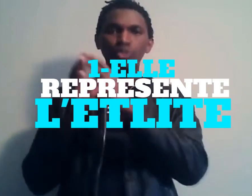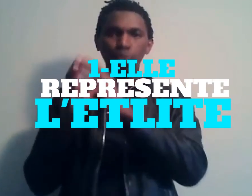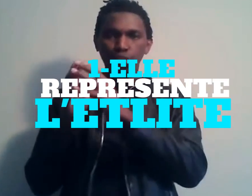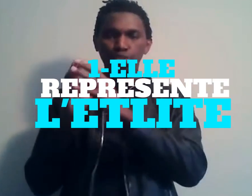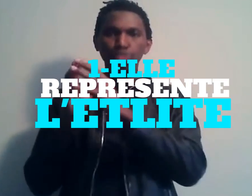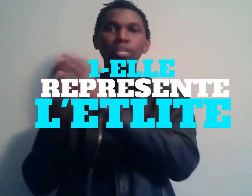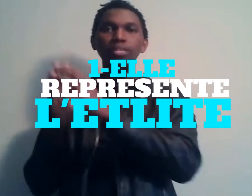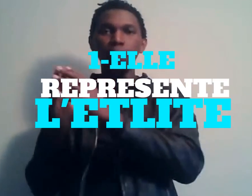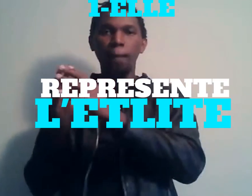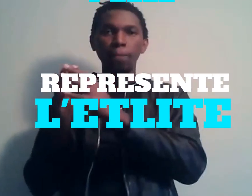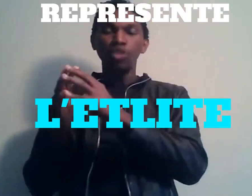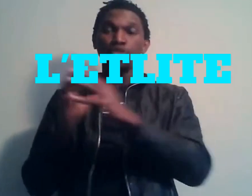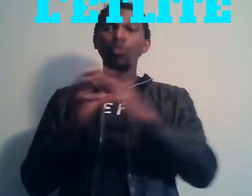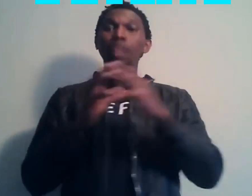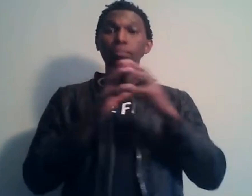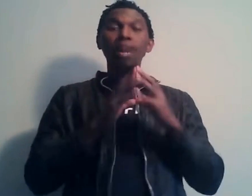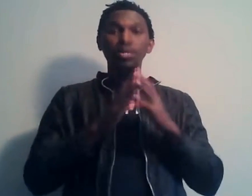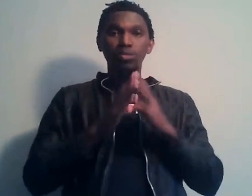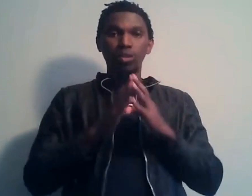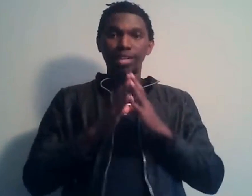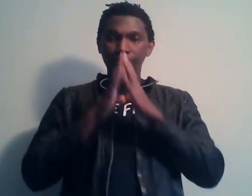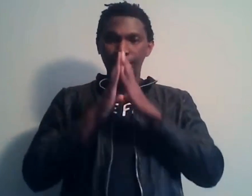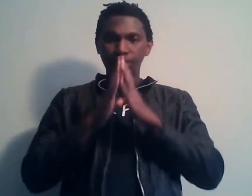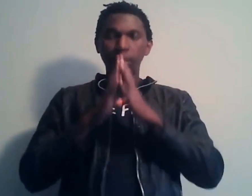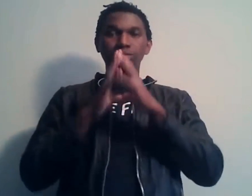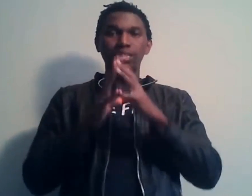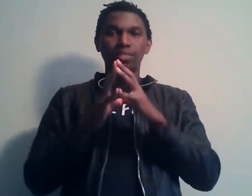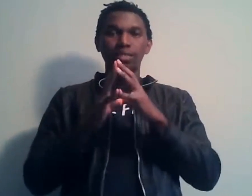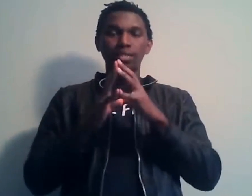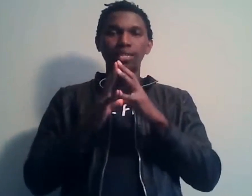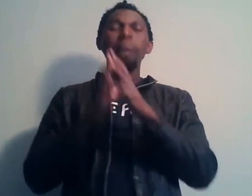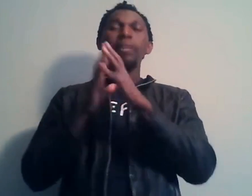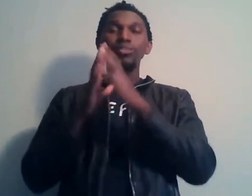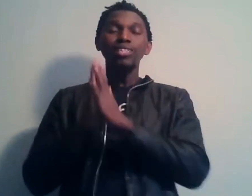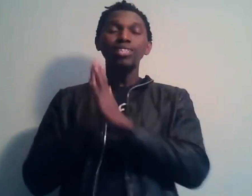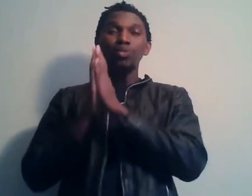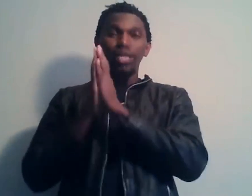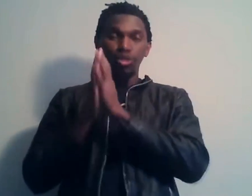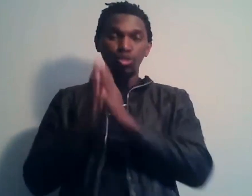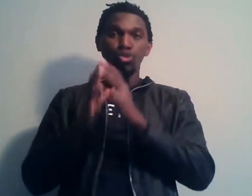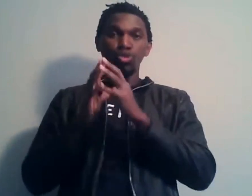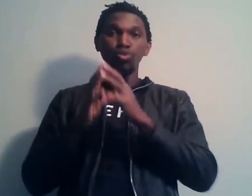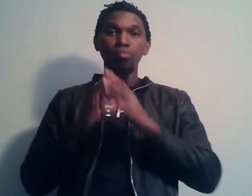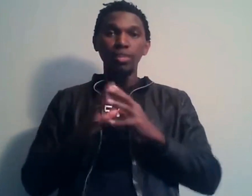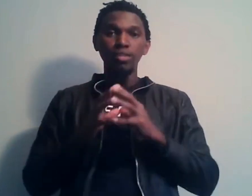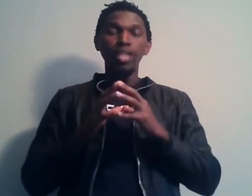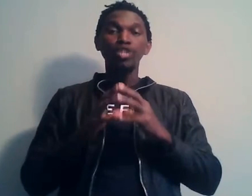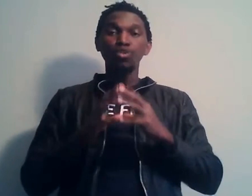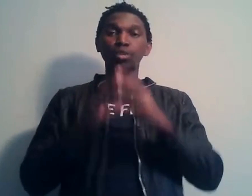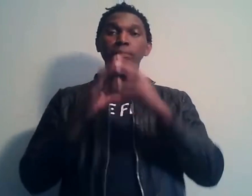sortent du pays sont la plupart du temps, et là je vais rester là-bas strict, les personnes qui n que la chance de sortir du pays sont des